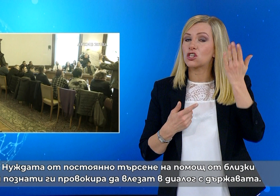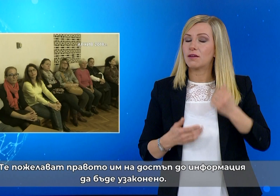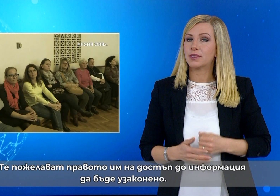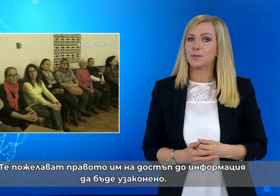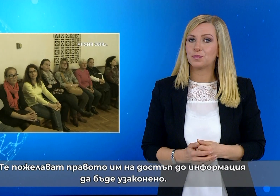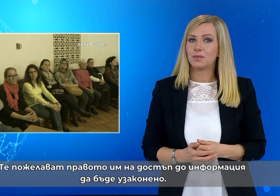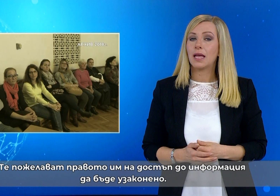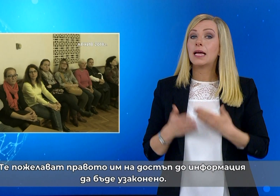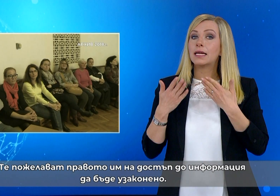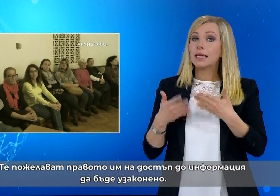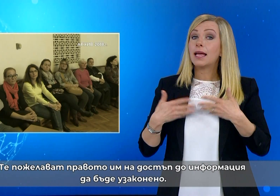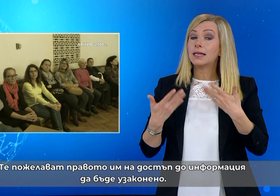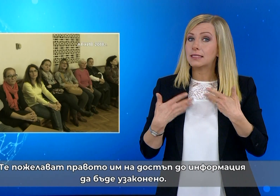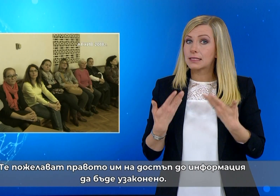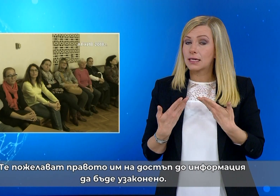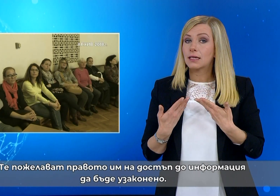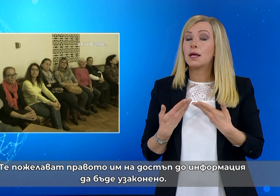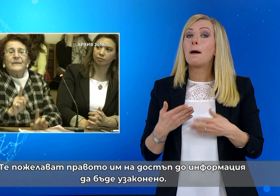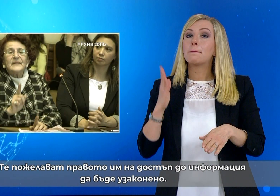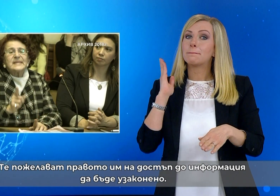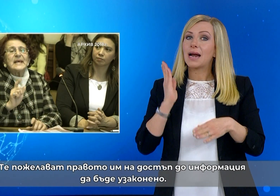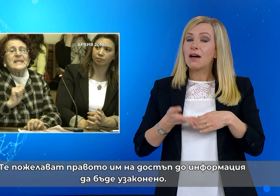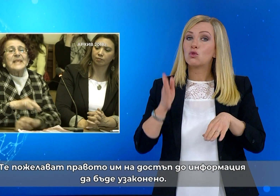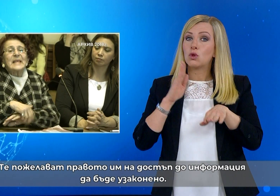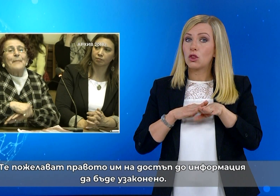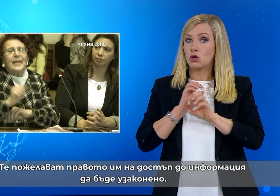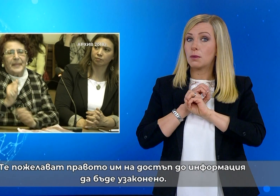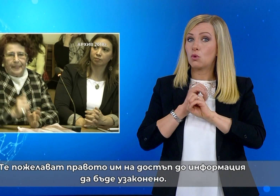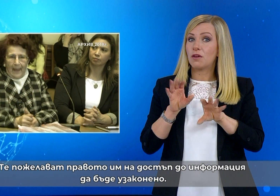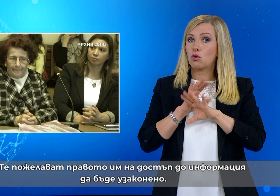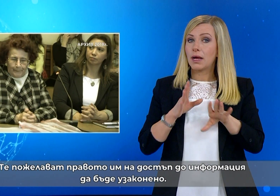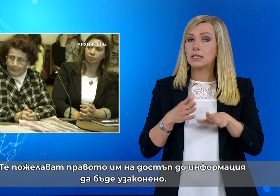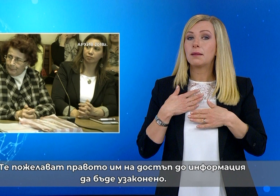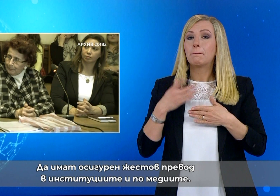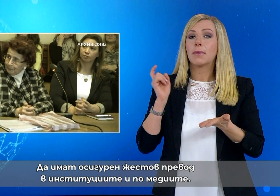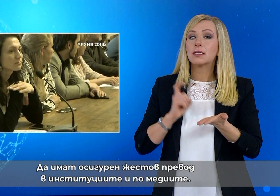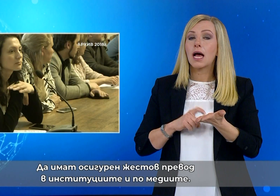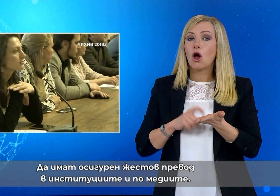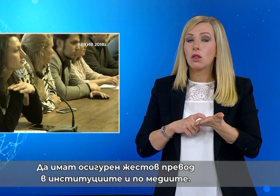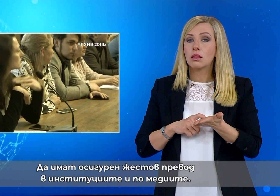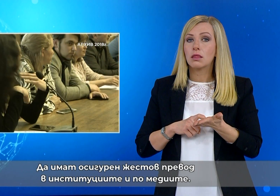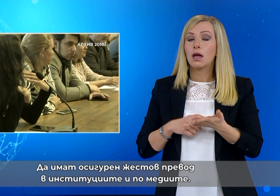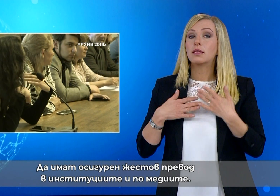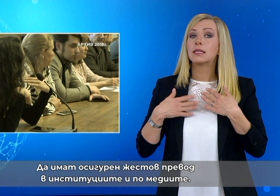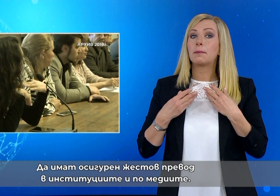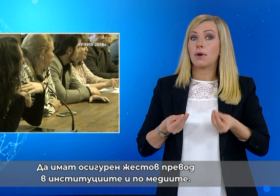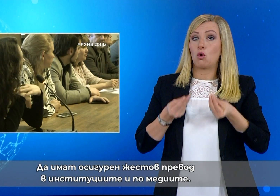Те пожелават правото им на достъп на информация да бъде узаконено, да имат осигурен жестов превод в